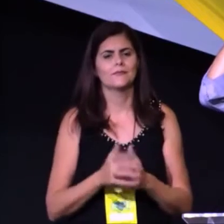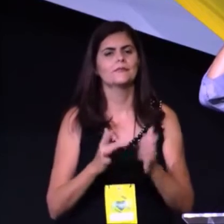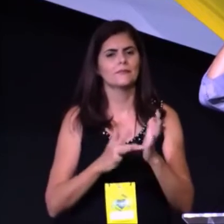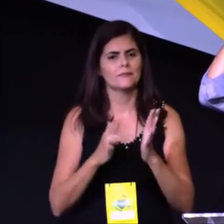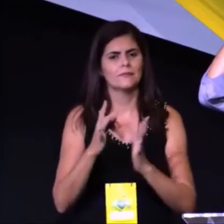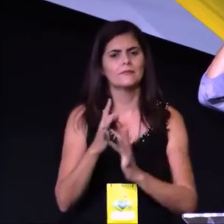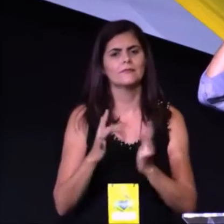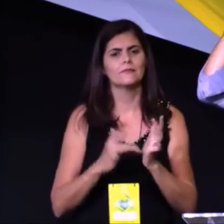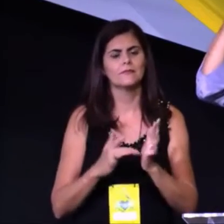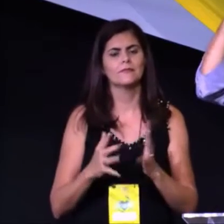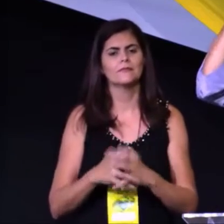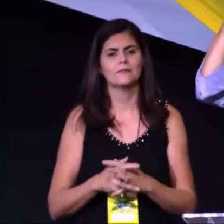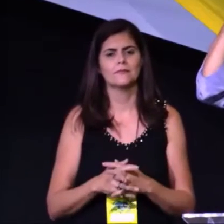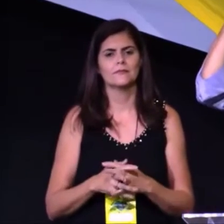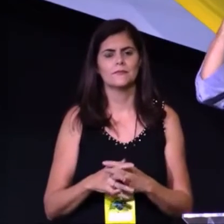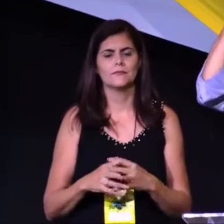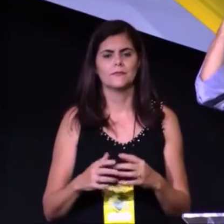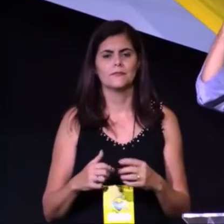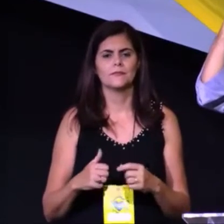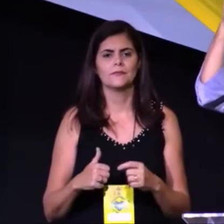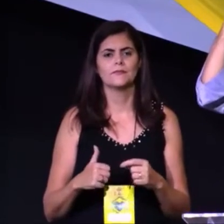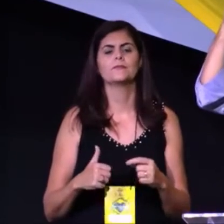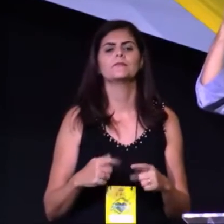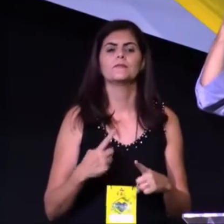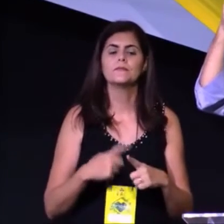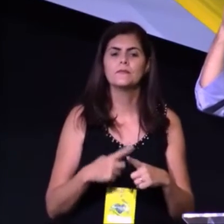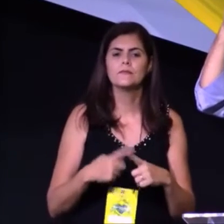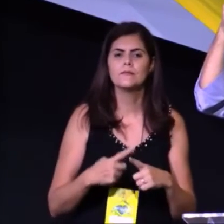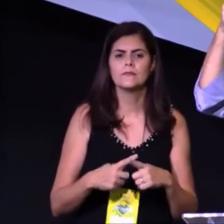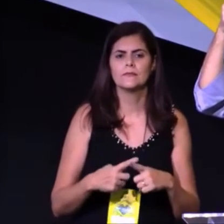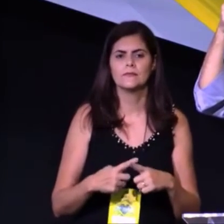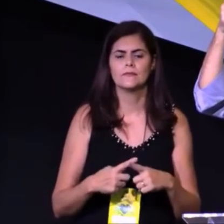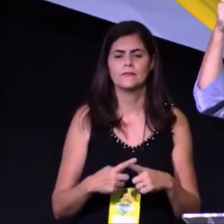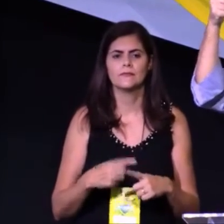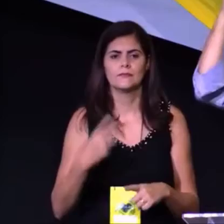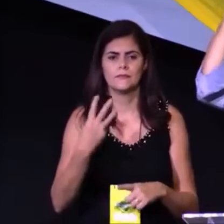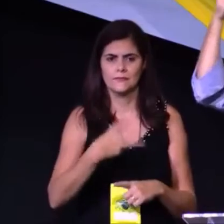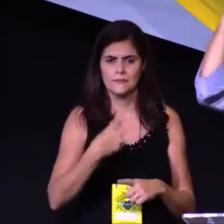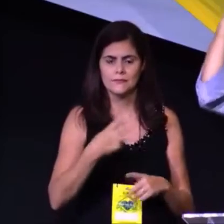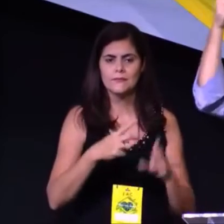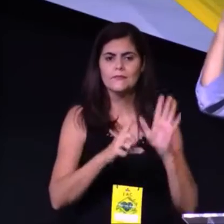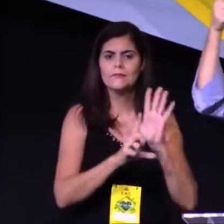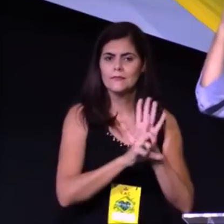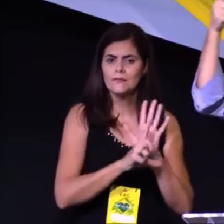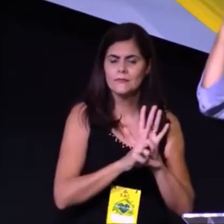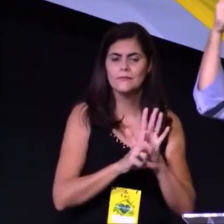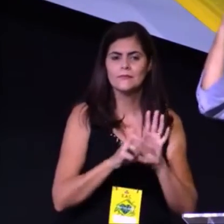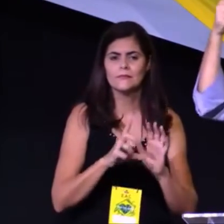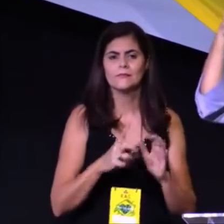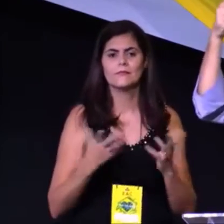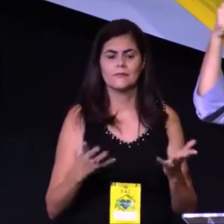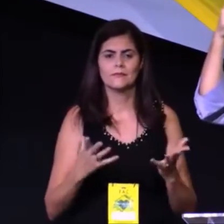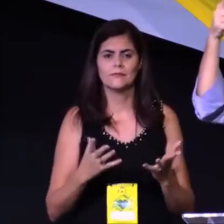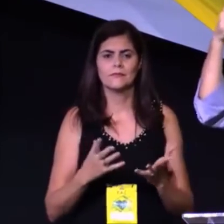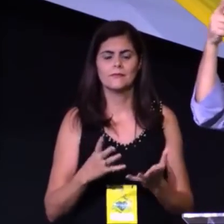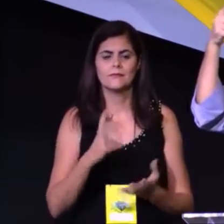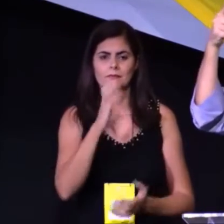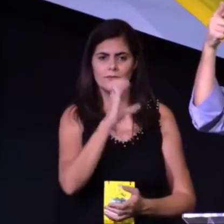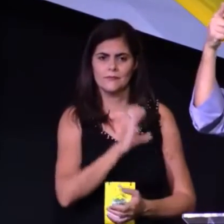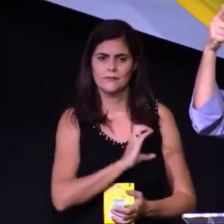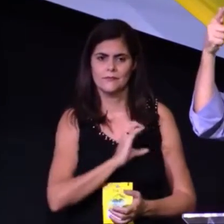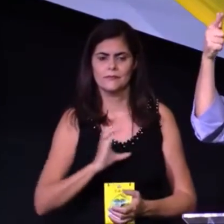da terceira revelação que representamos, do cristianismo redivivo que